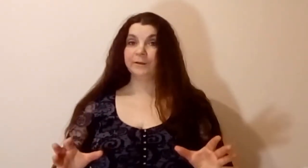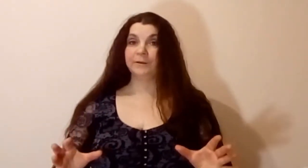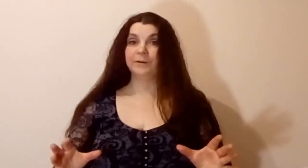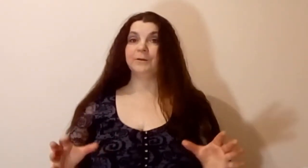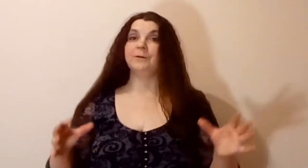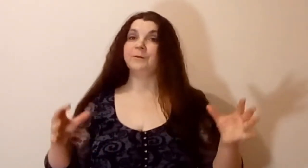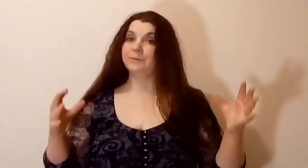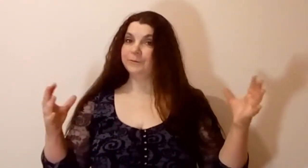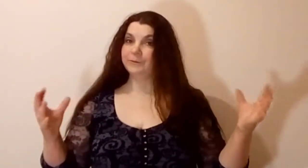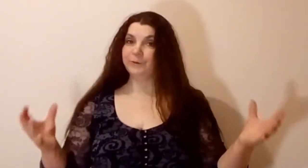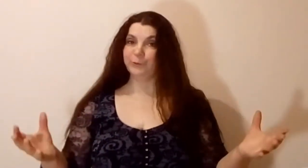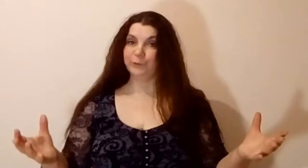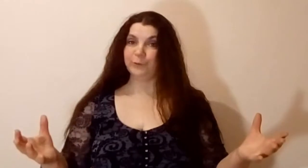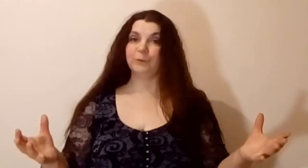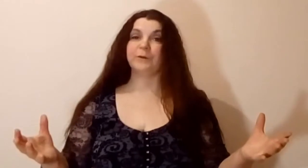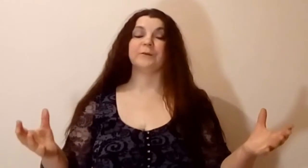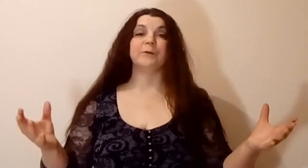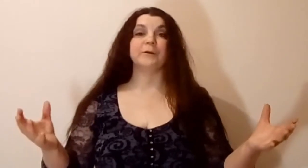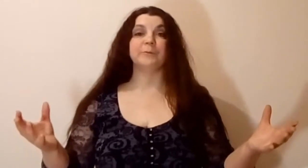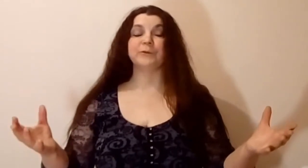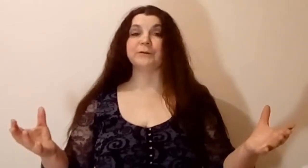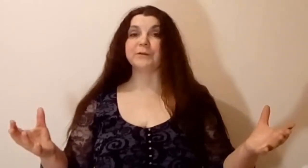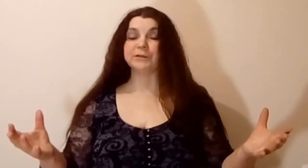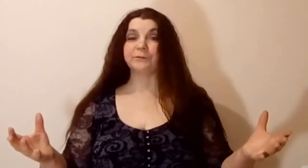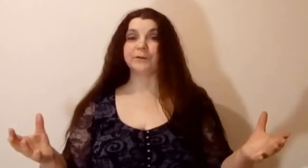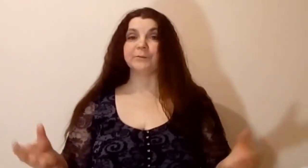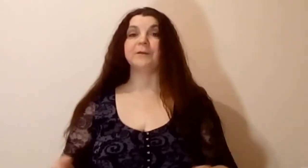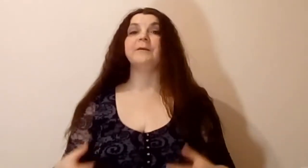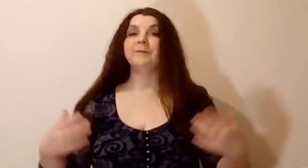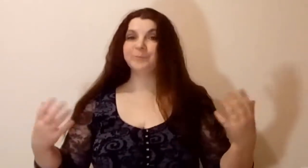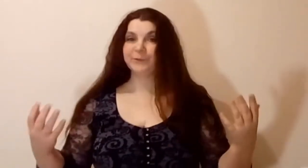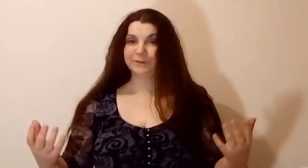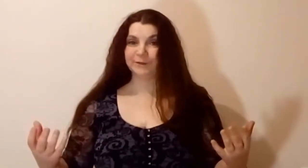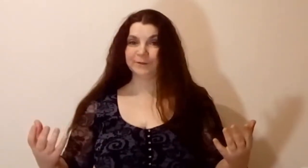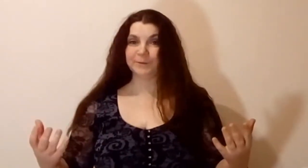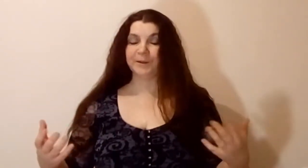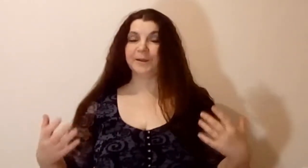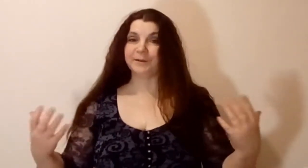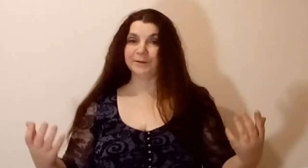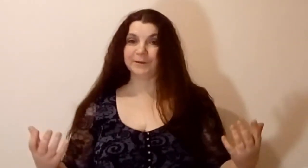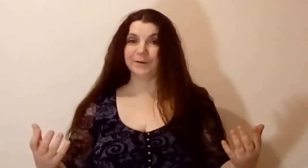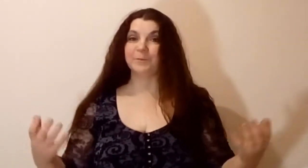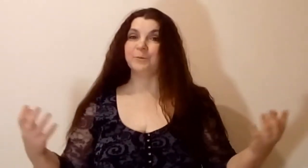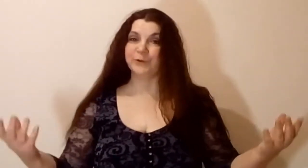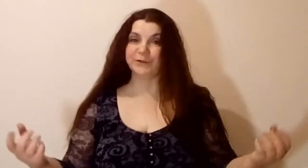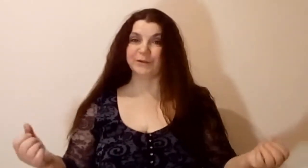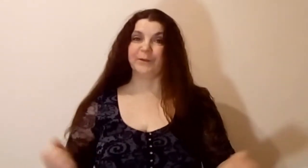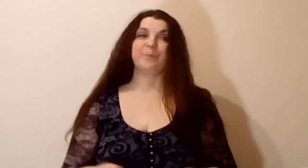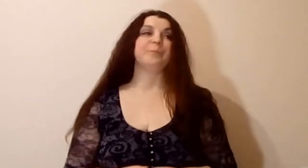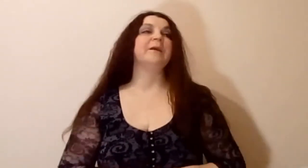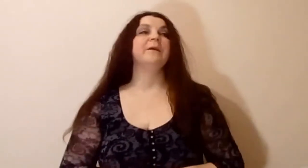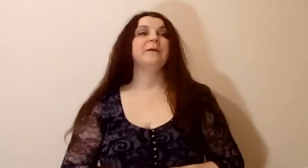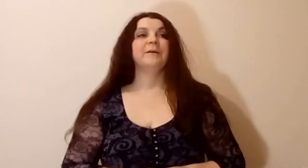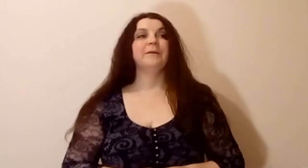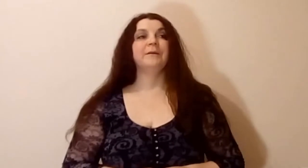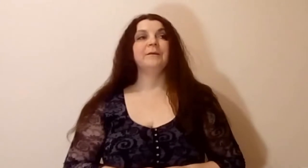люди, которые работают в нашей фирме, естественно, это мужчины. И